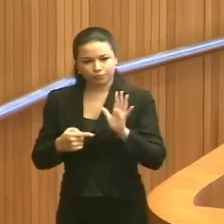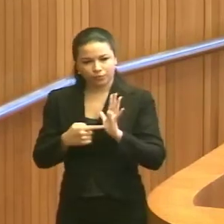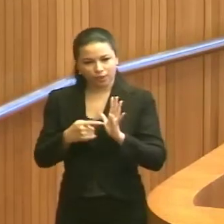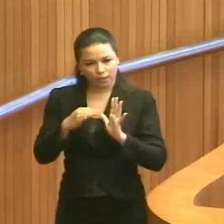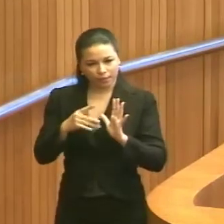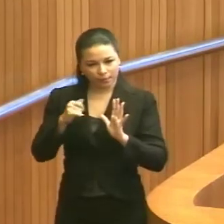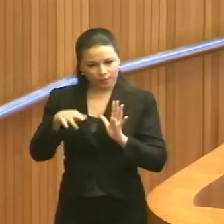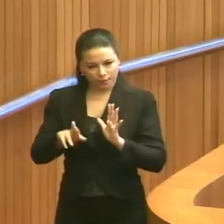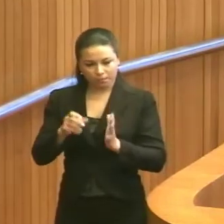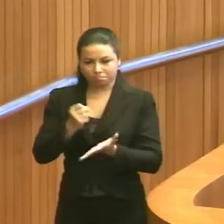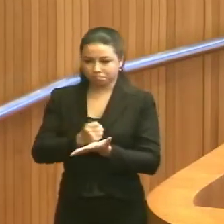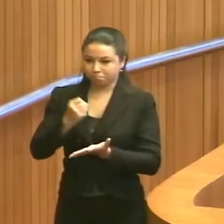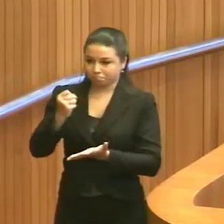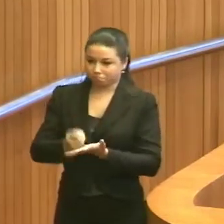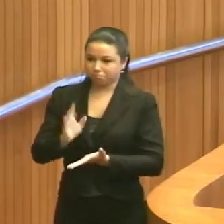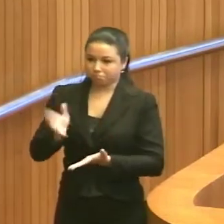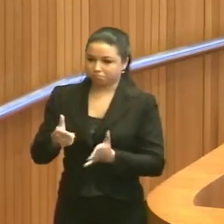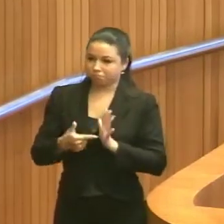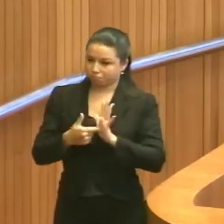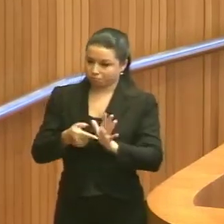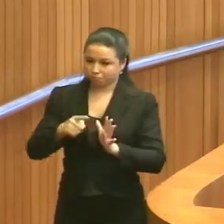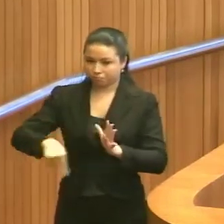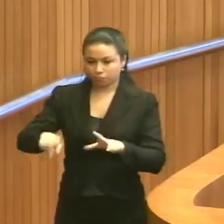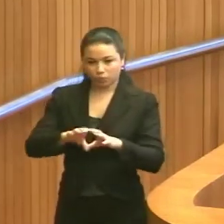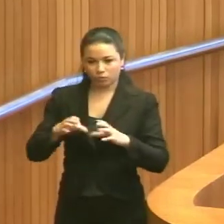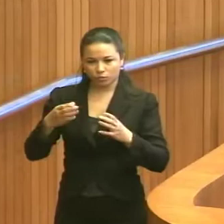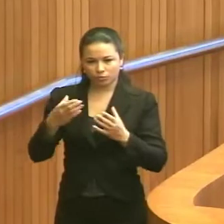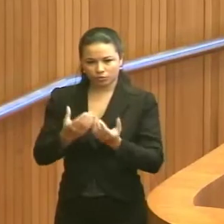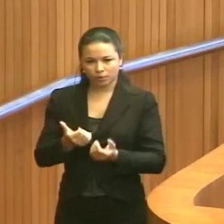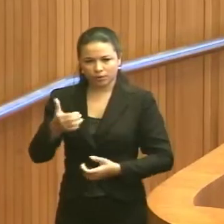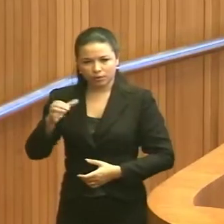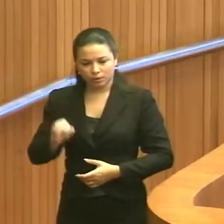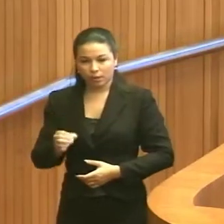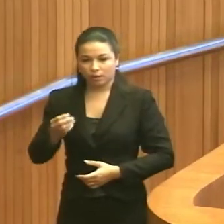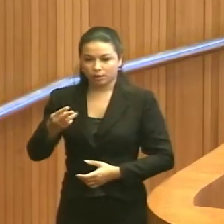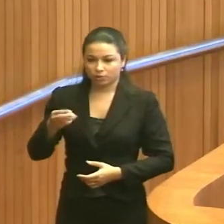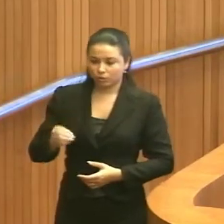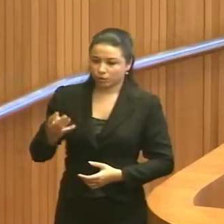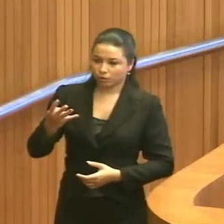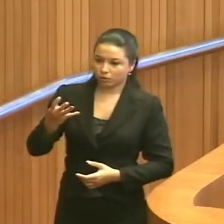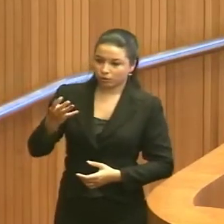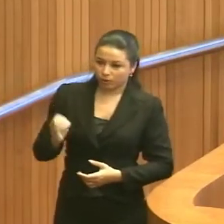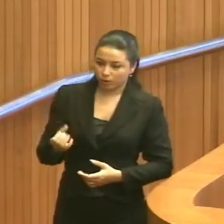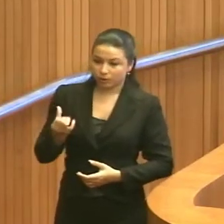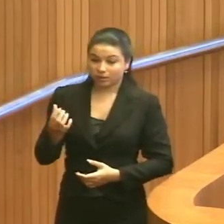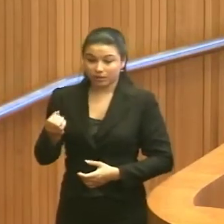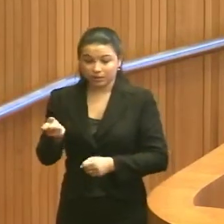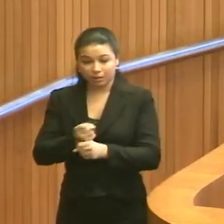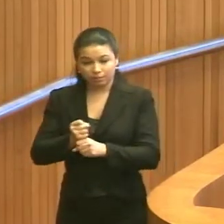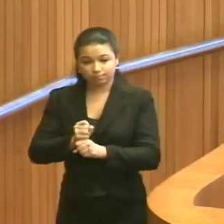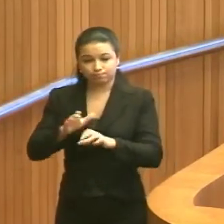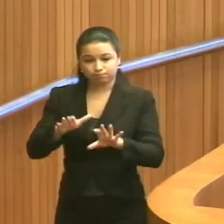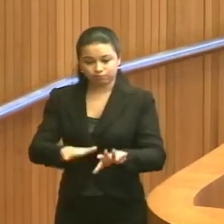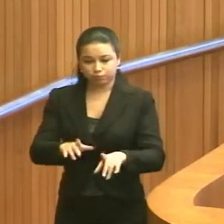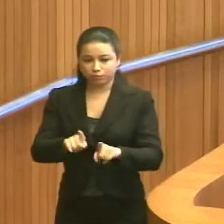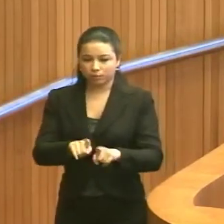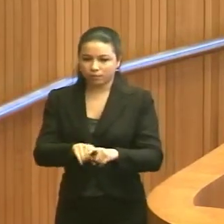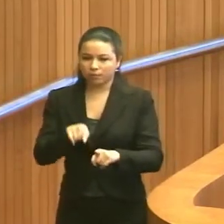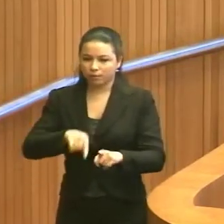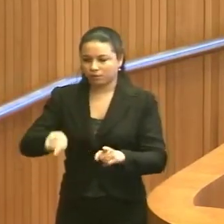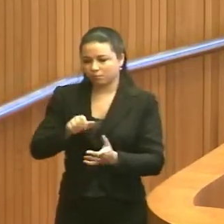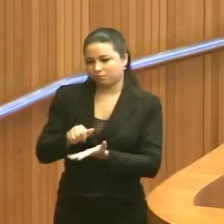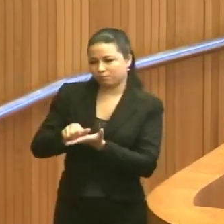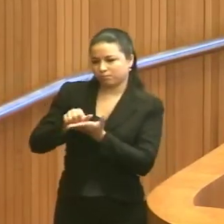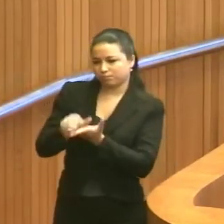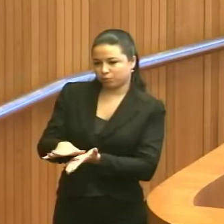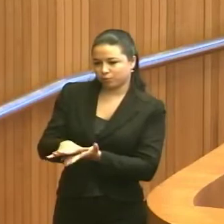liminar, que é apresentada, com comunidades que estão 10, 30, 40, 60 anos, e aí acaba realmente